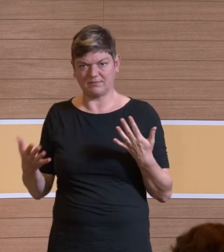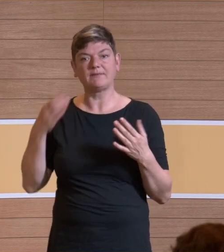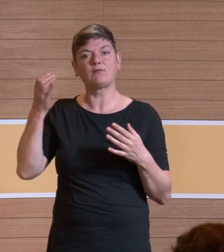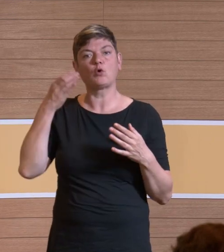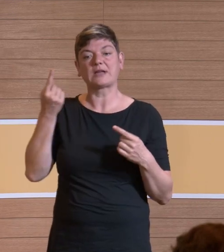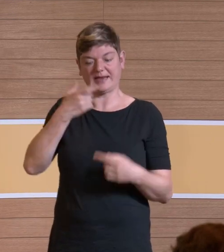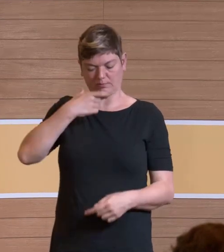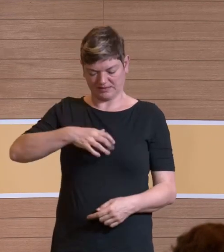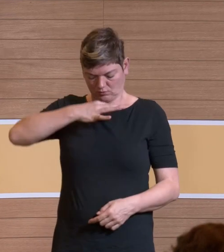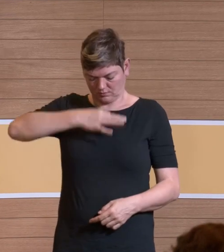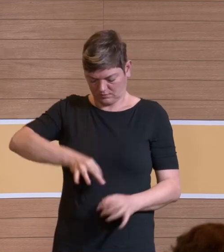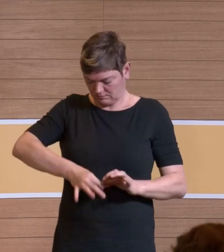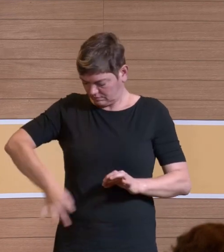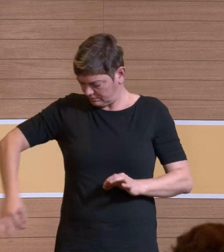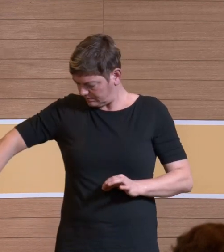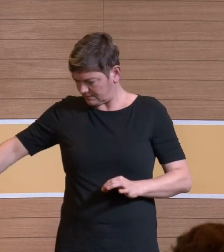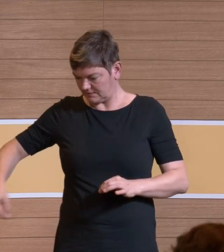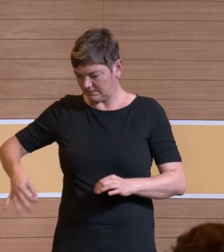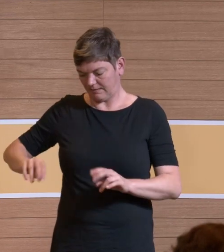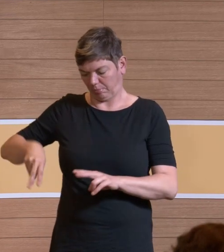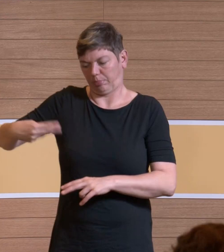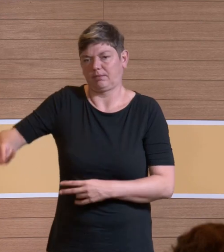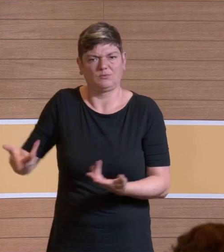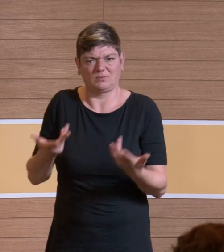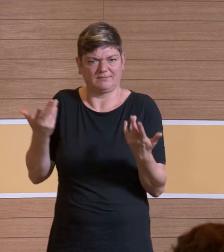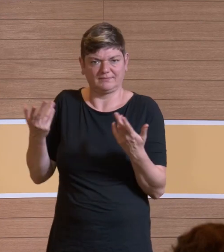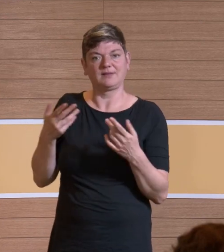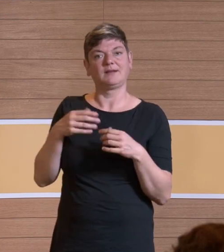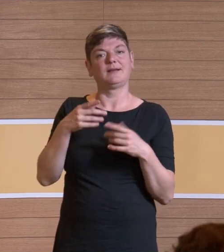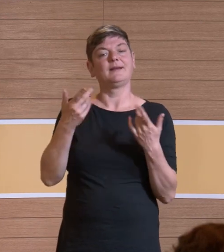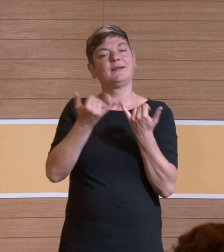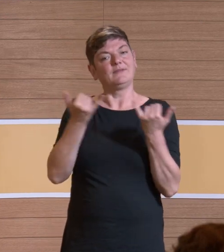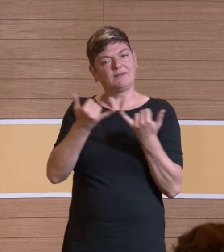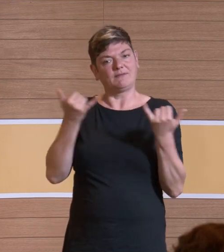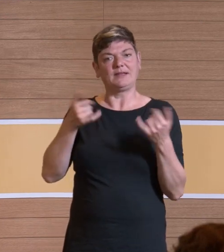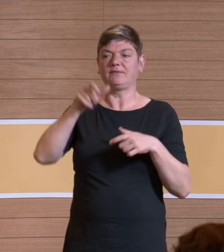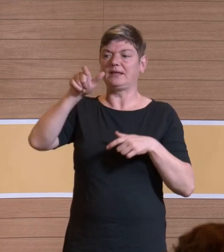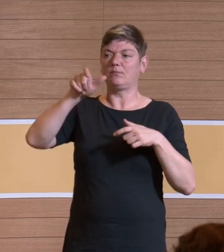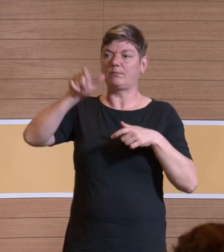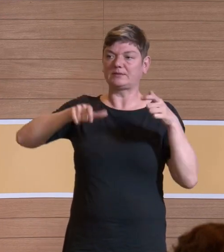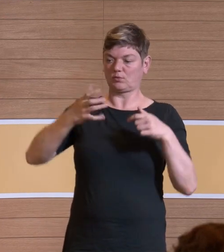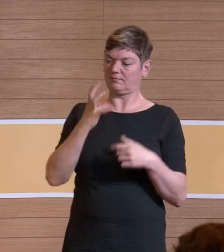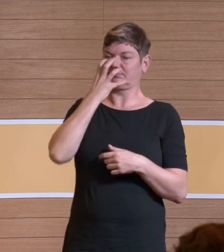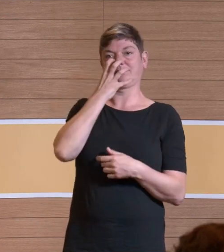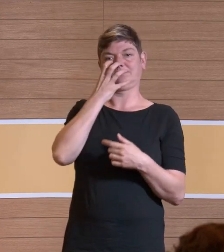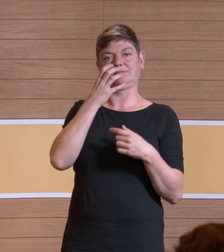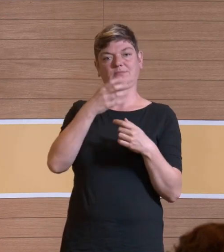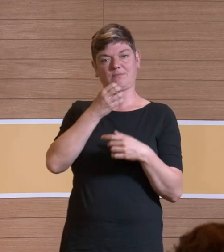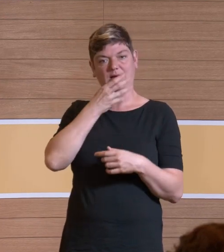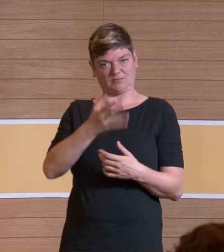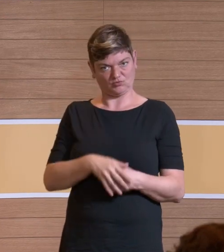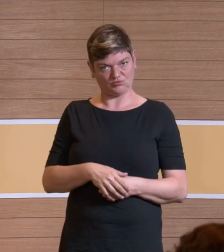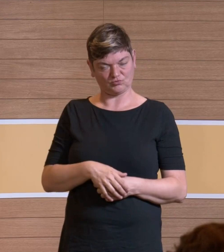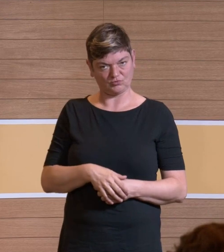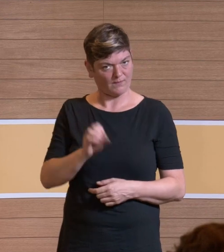einer reinen personenbezogenen Absaugung nicht der Fall und wo ich einfach denke, könnte ein Ansatz